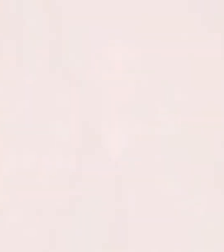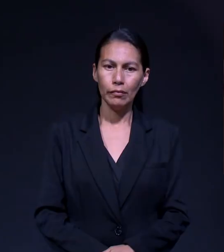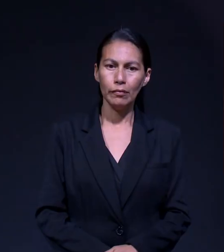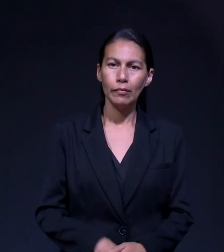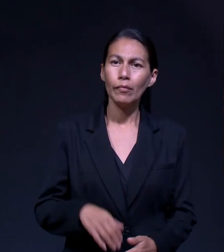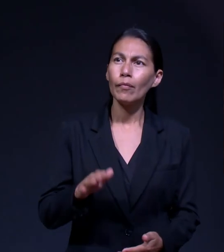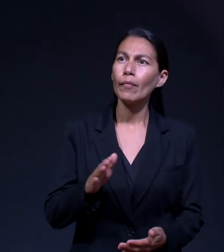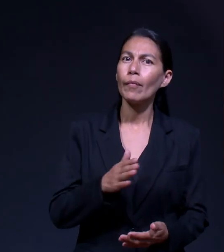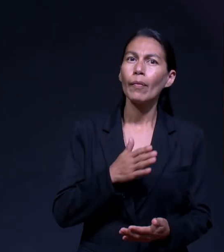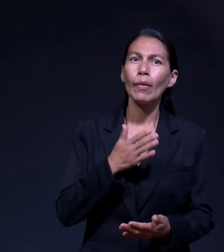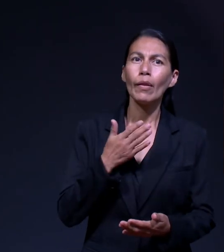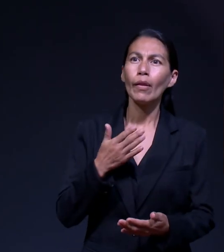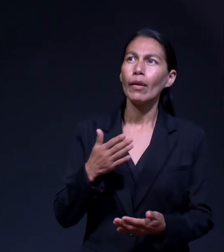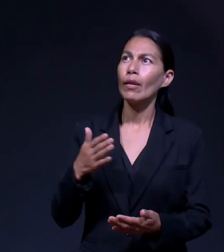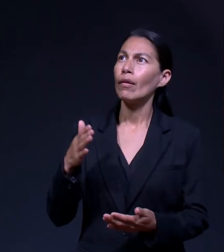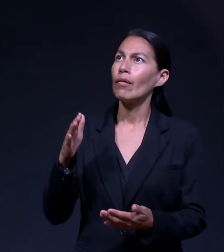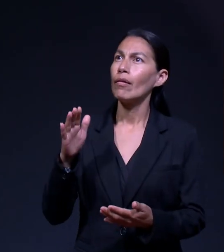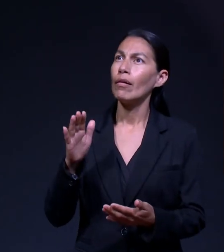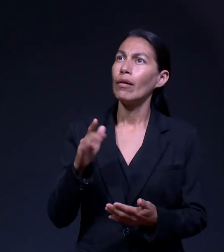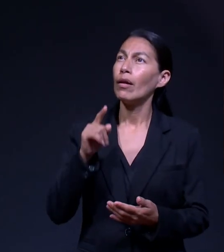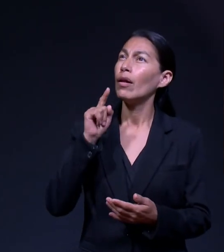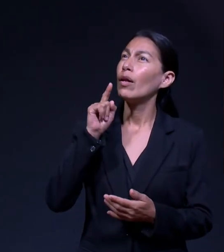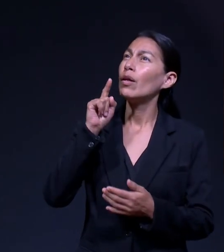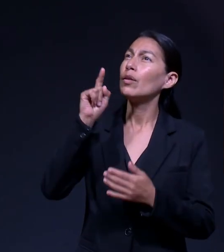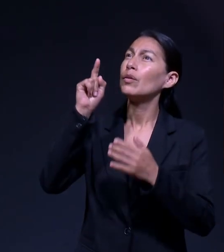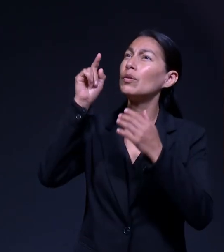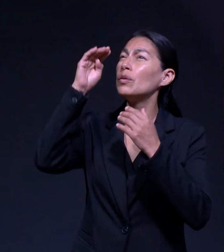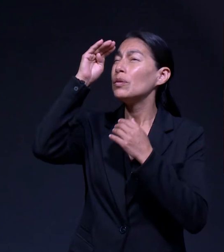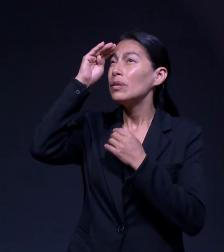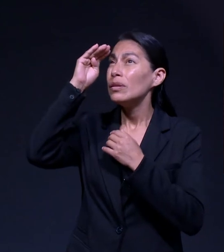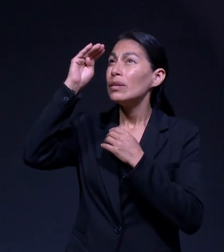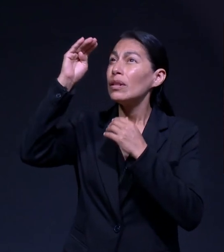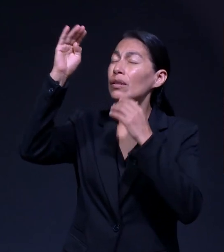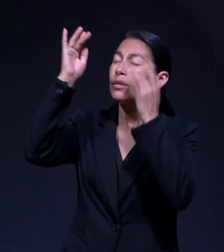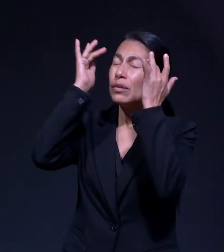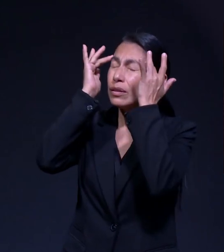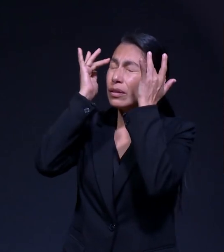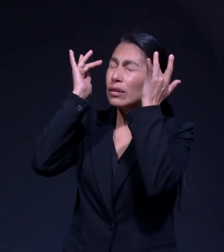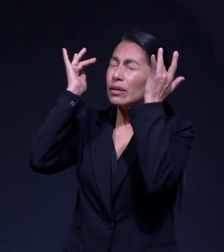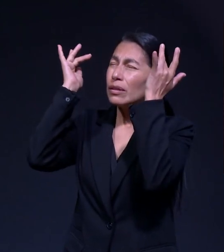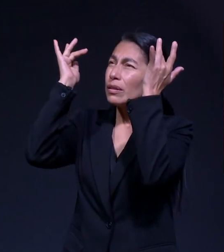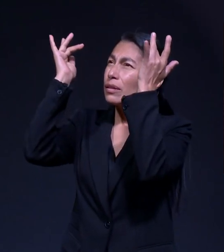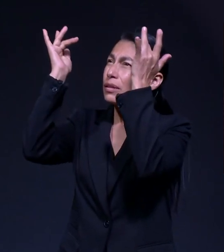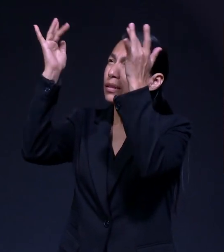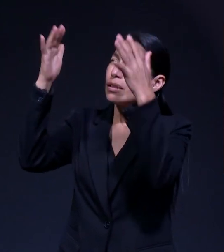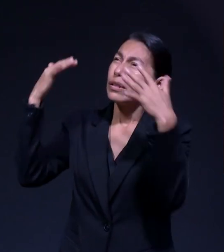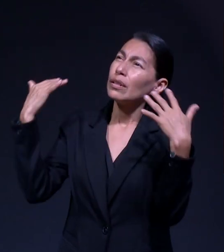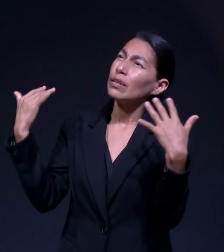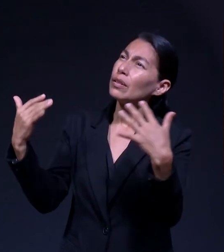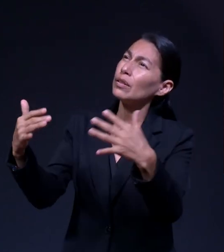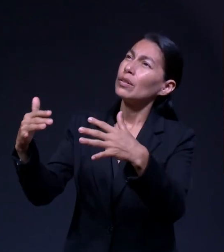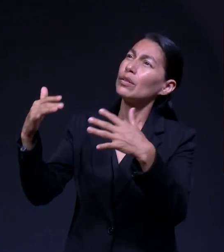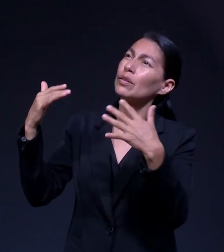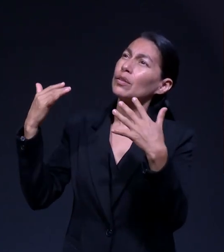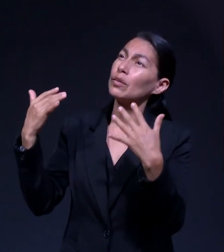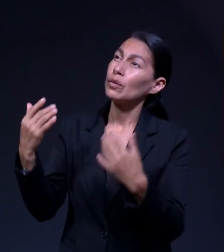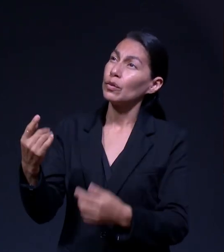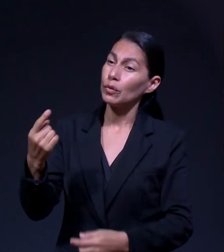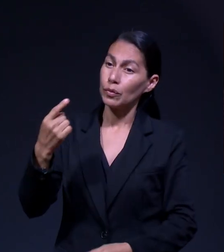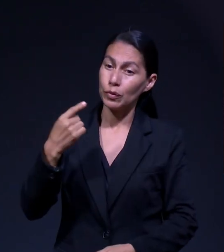Sino Adónde Oiré De Ti Señor De Tu